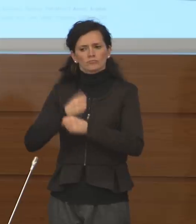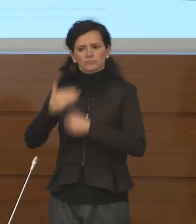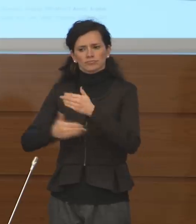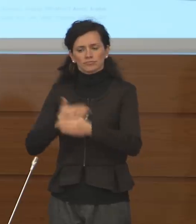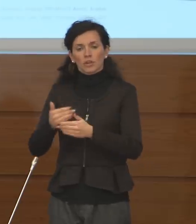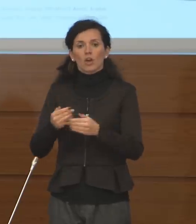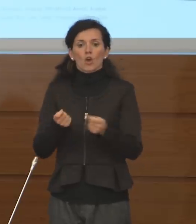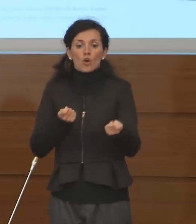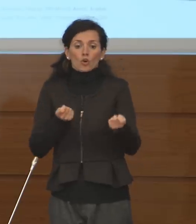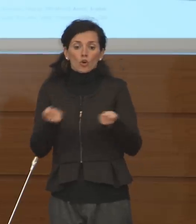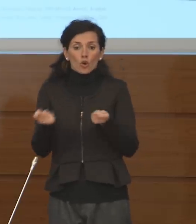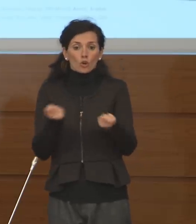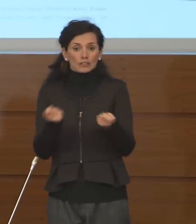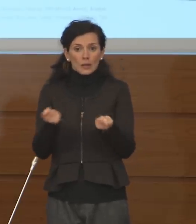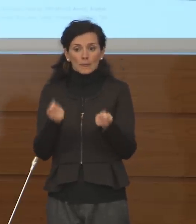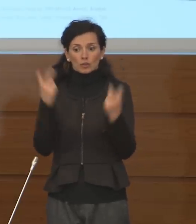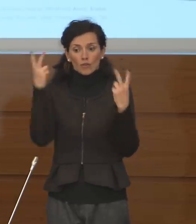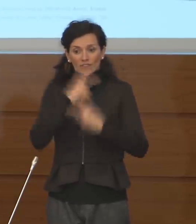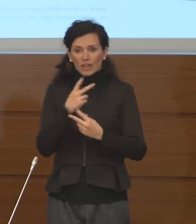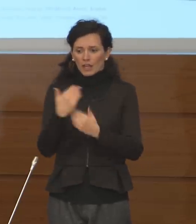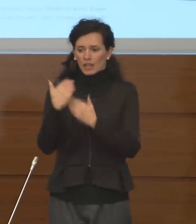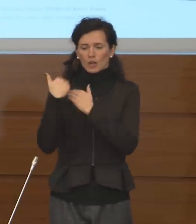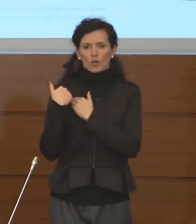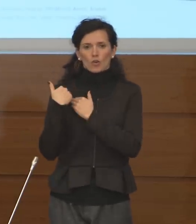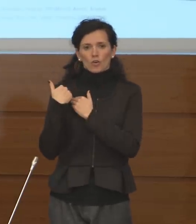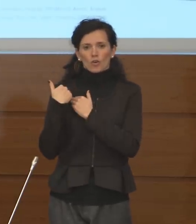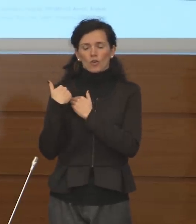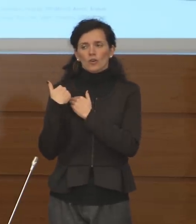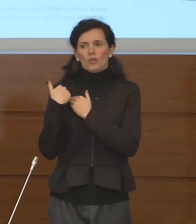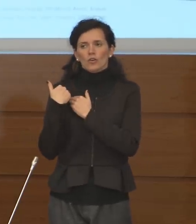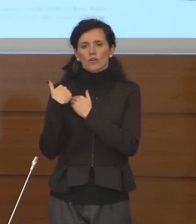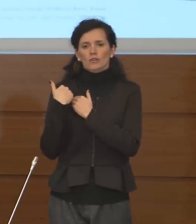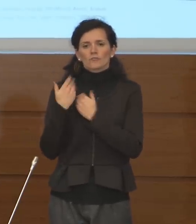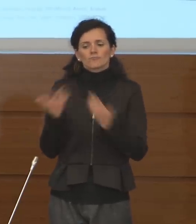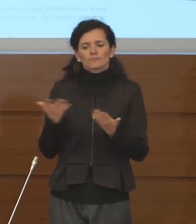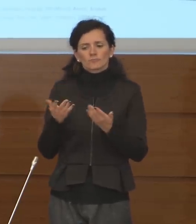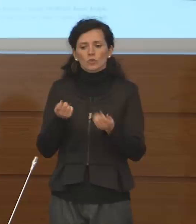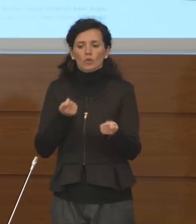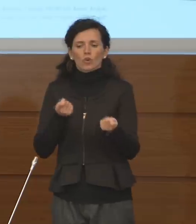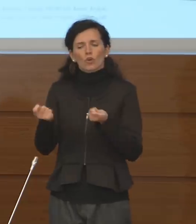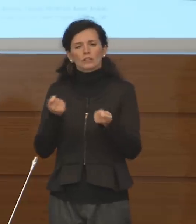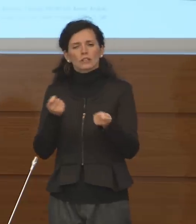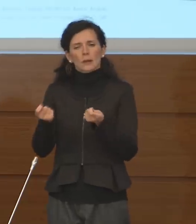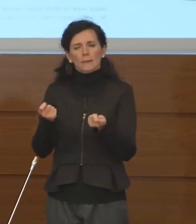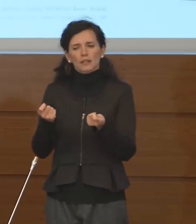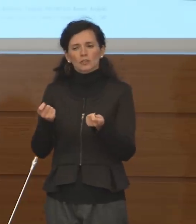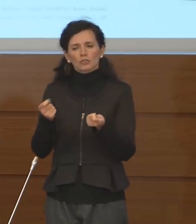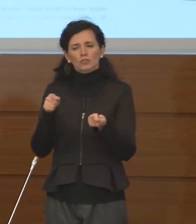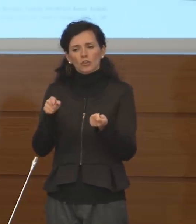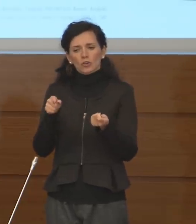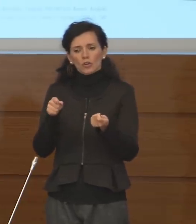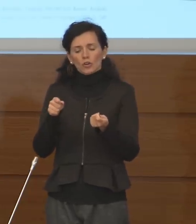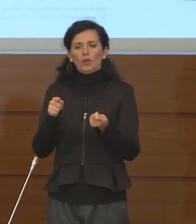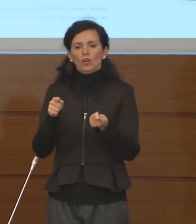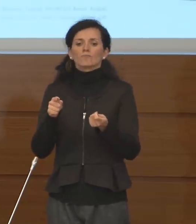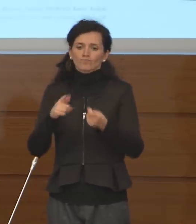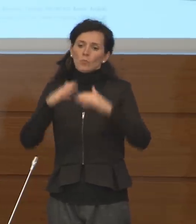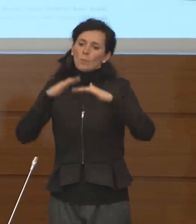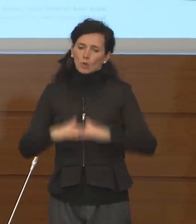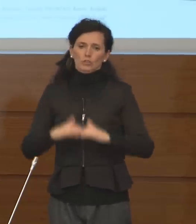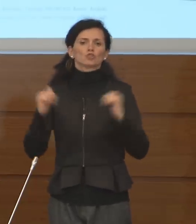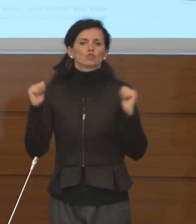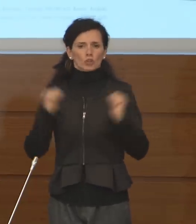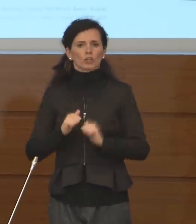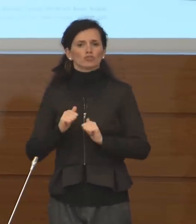coordinamento che più mi pertiene è il coordinamento relativo al concorso del sistema della protezione civile,